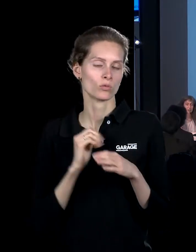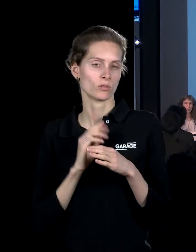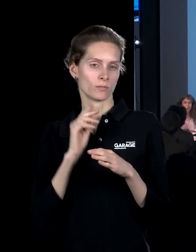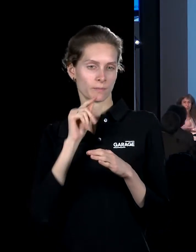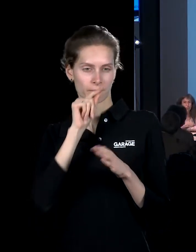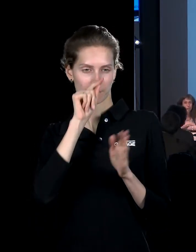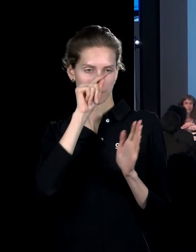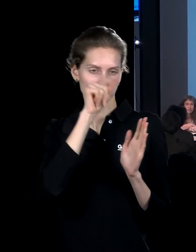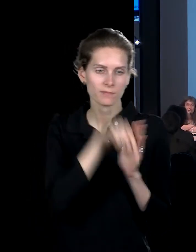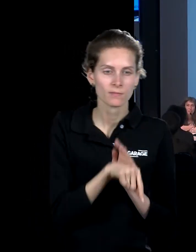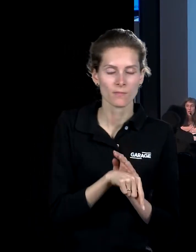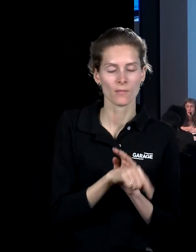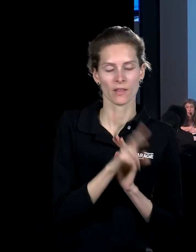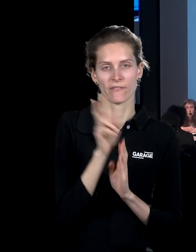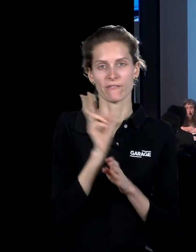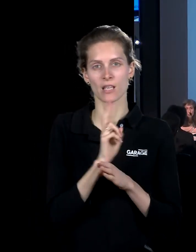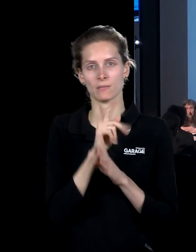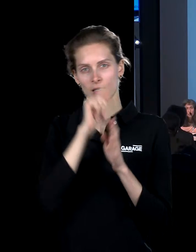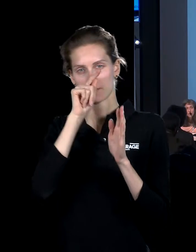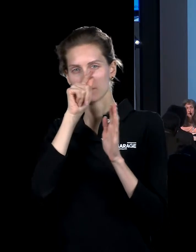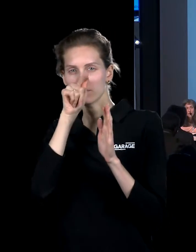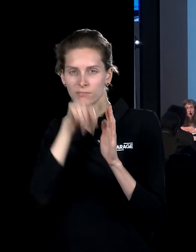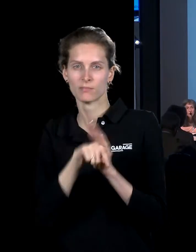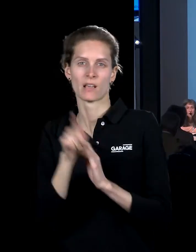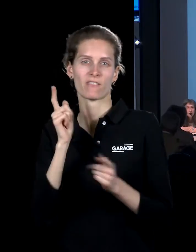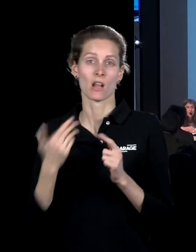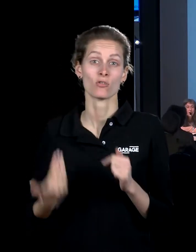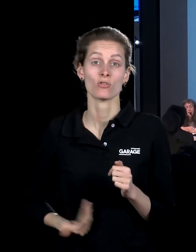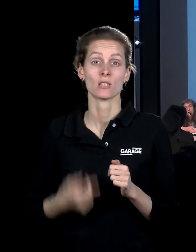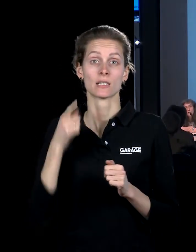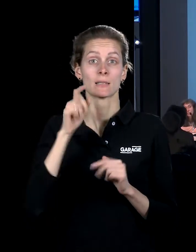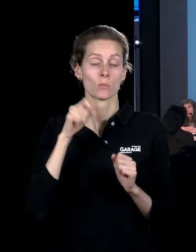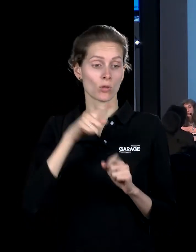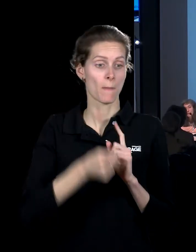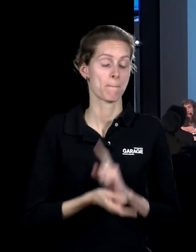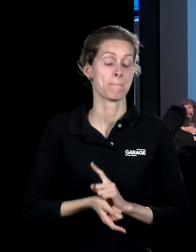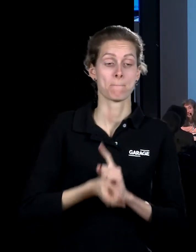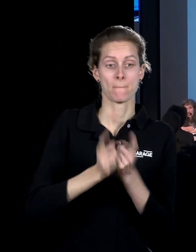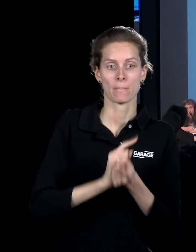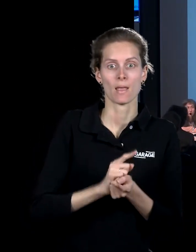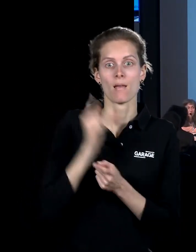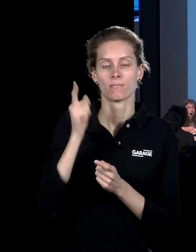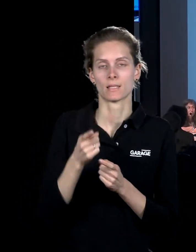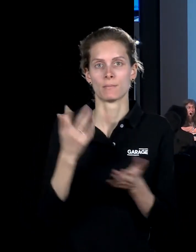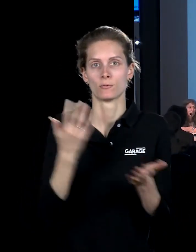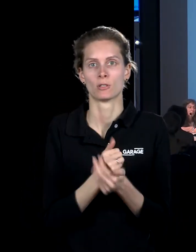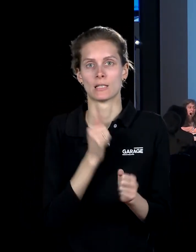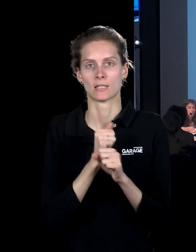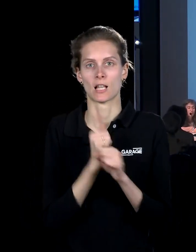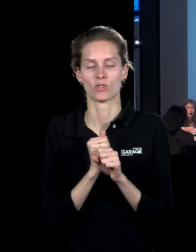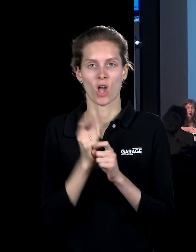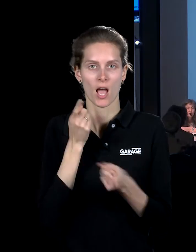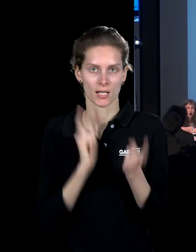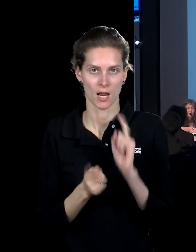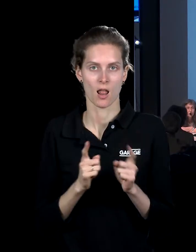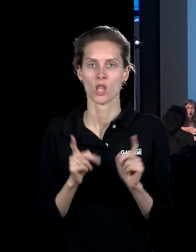существующее произведение и что-то в нем подменить или поменять, ты делаешь это произведение реальным. Поэтому такой не